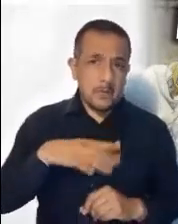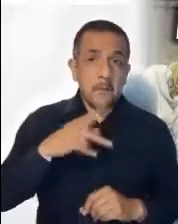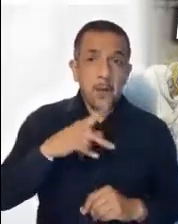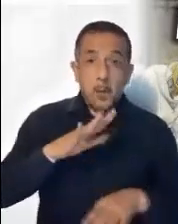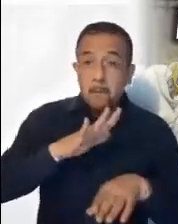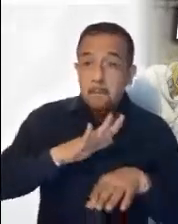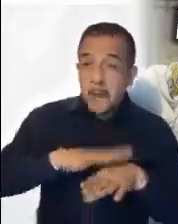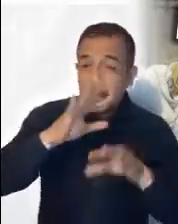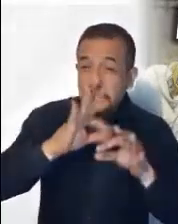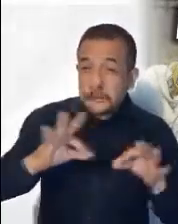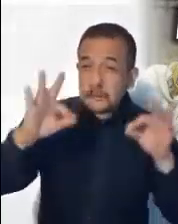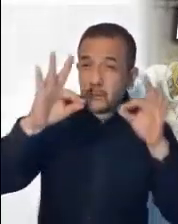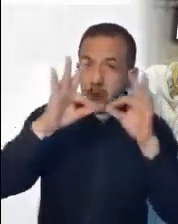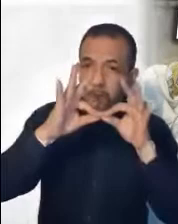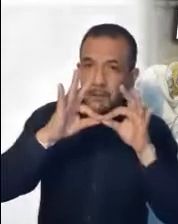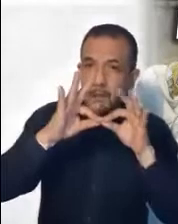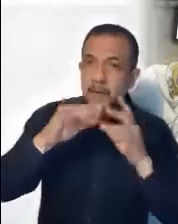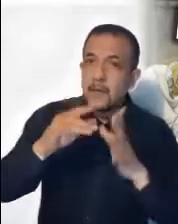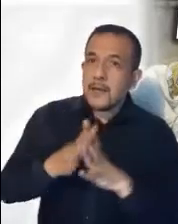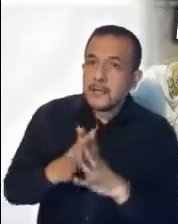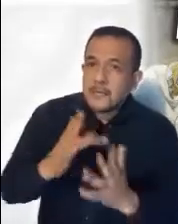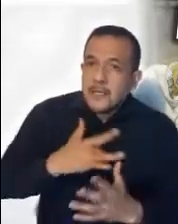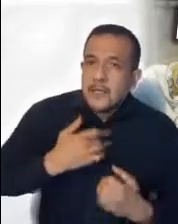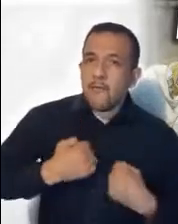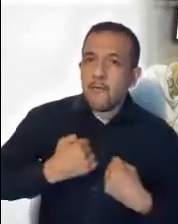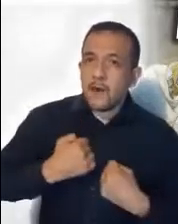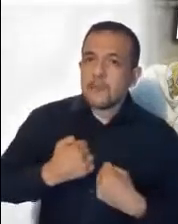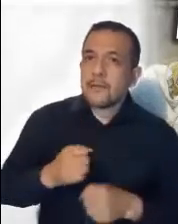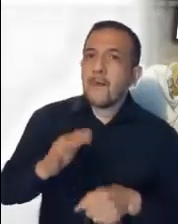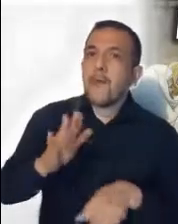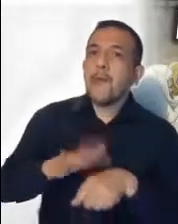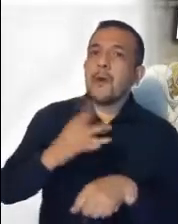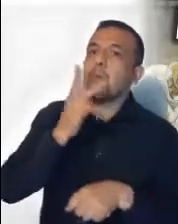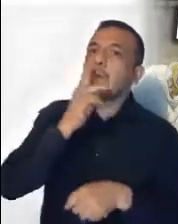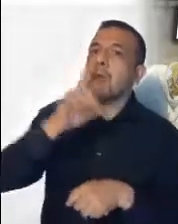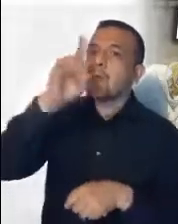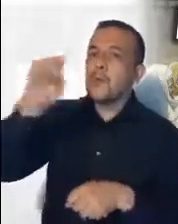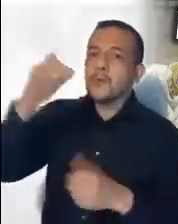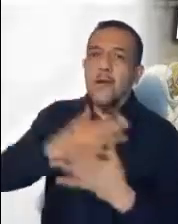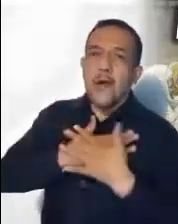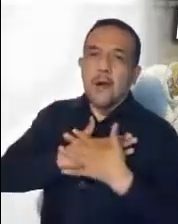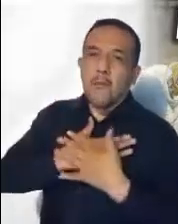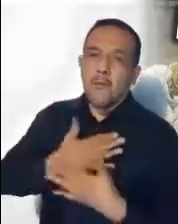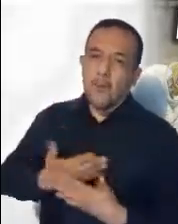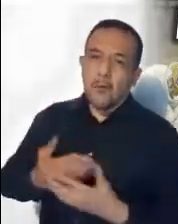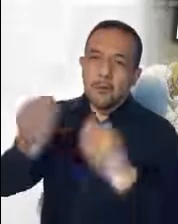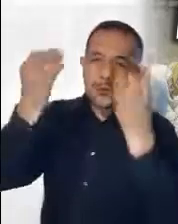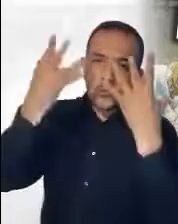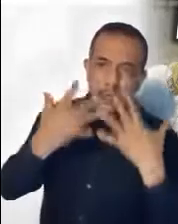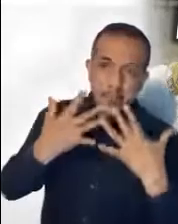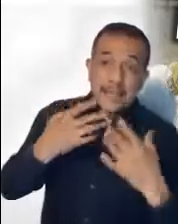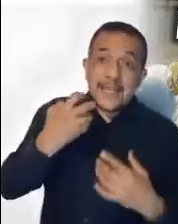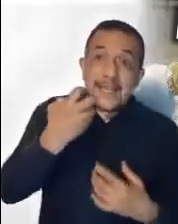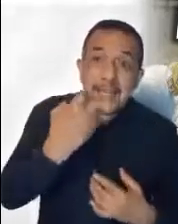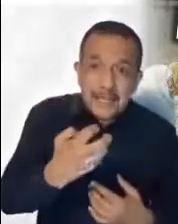amor que Dios, nuestro Padre, nos tiene. Y esta es la razón que mantiene, que